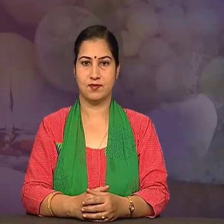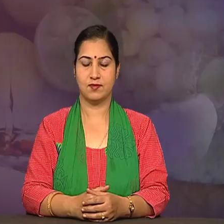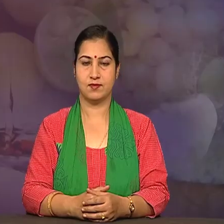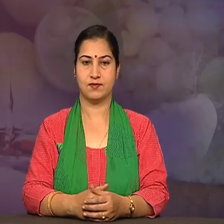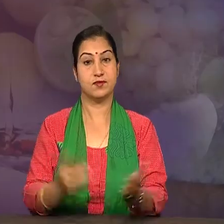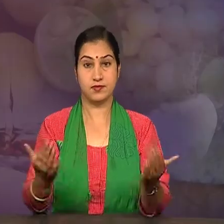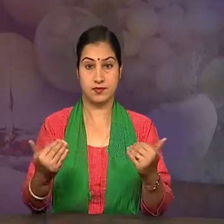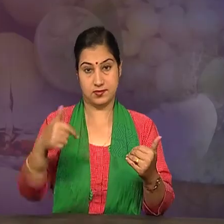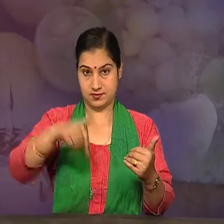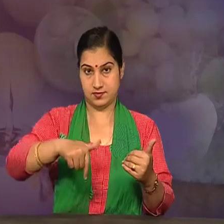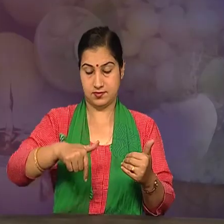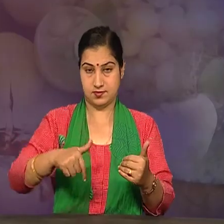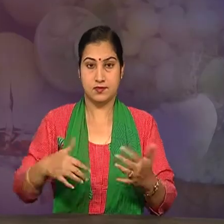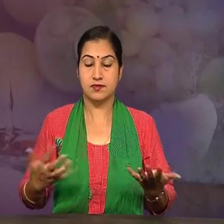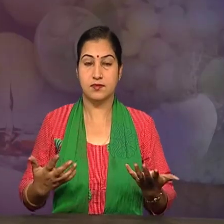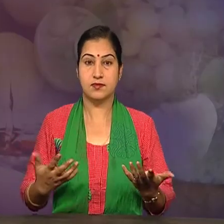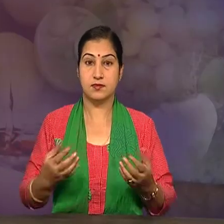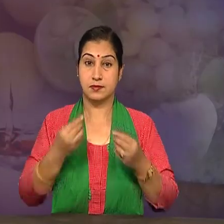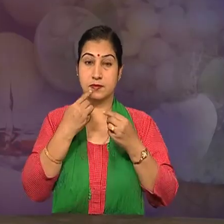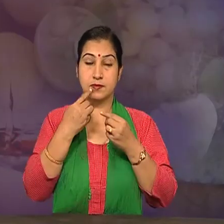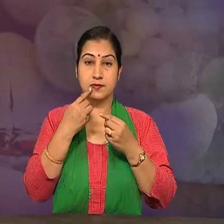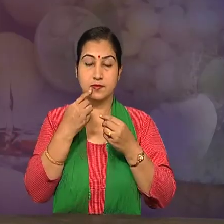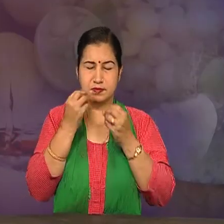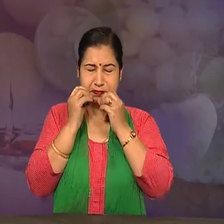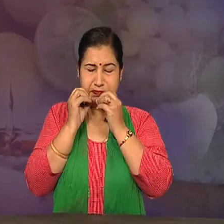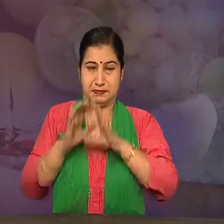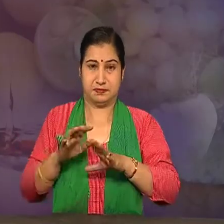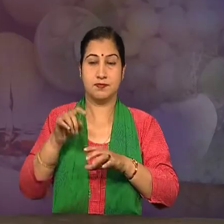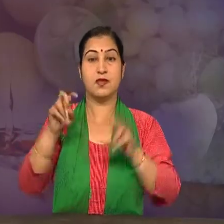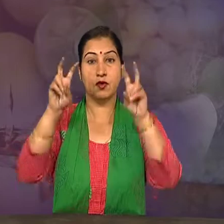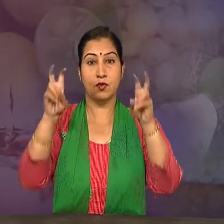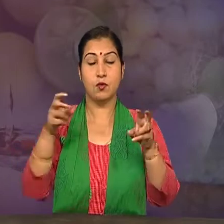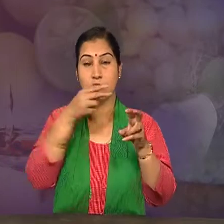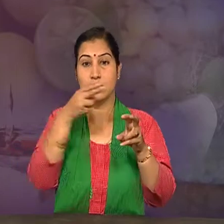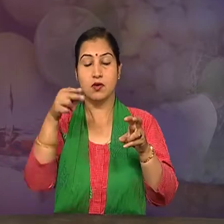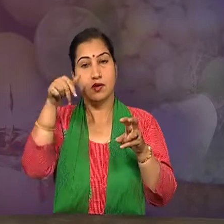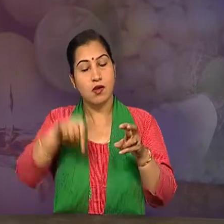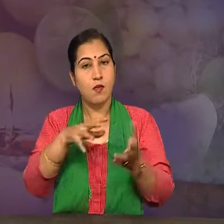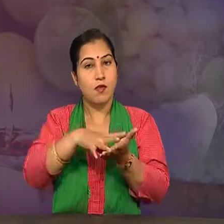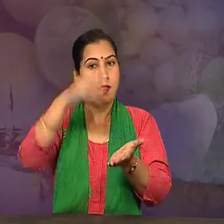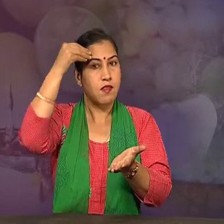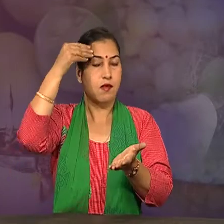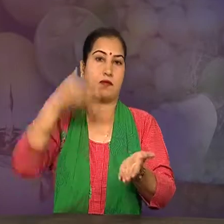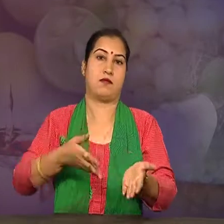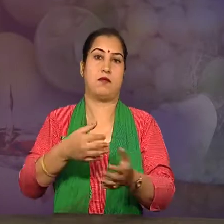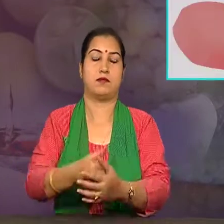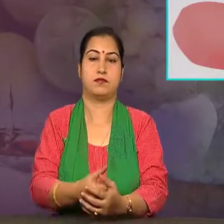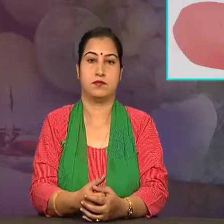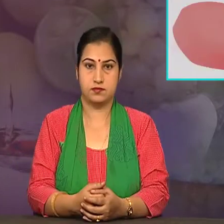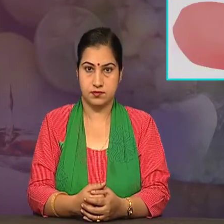आईए अब स्वाद में करवे पदार्थों की प्रकृति के बारे में जाने आपने